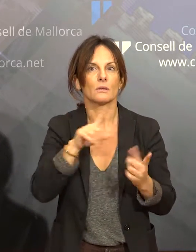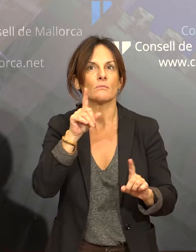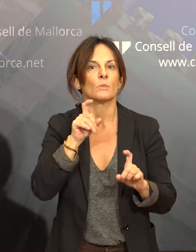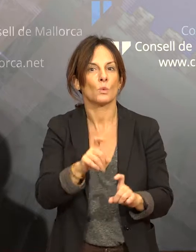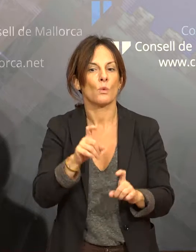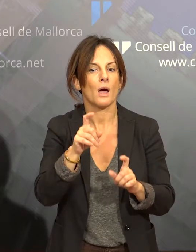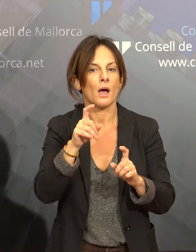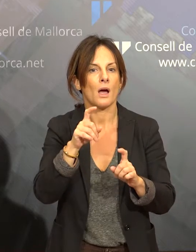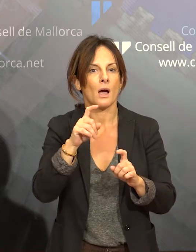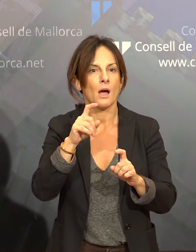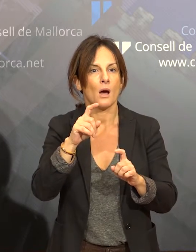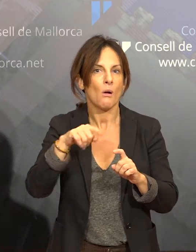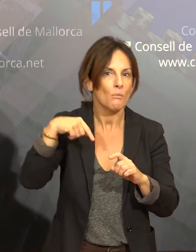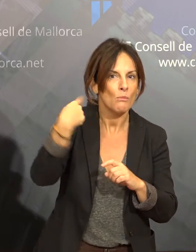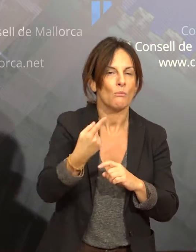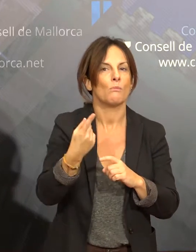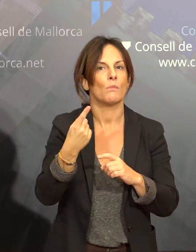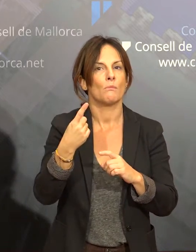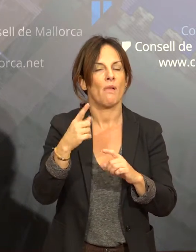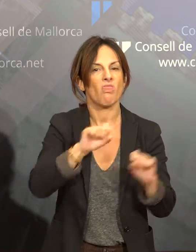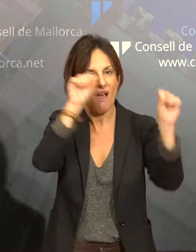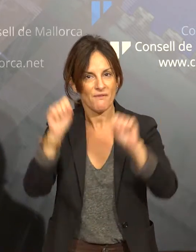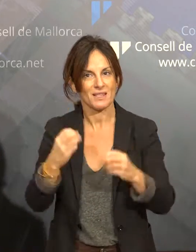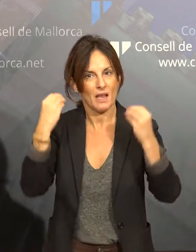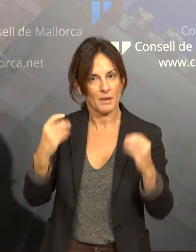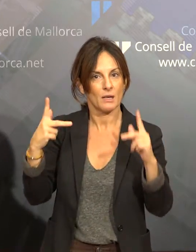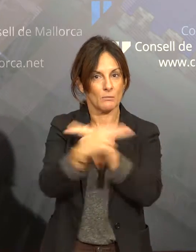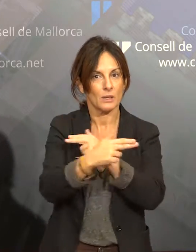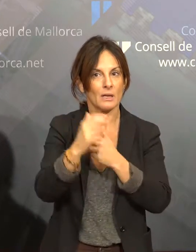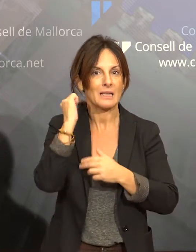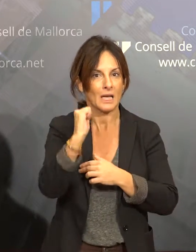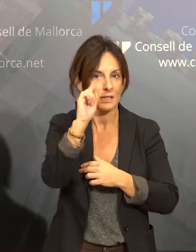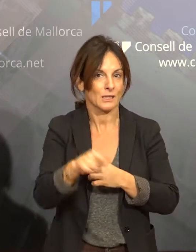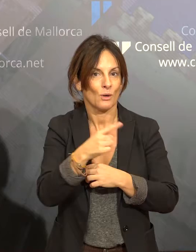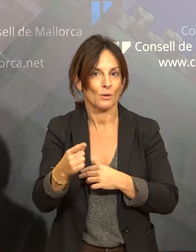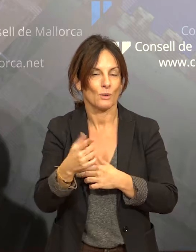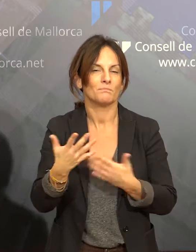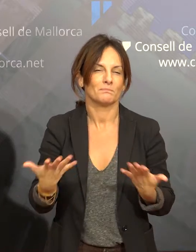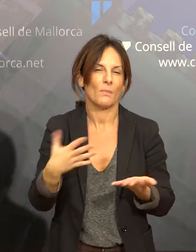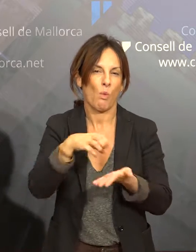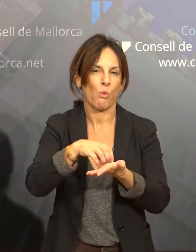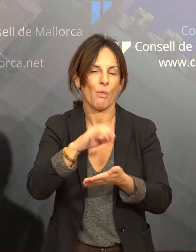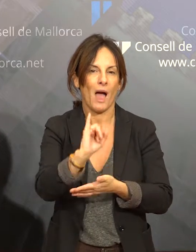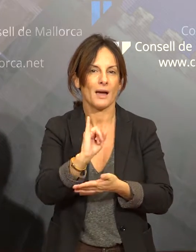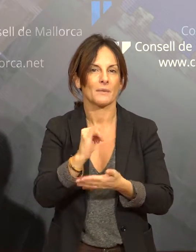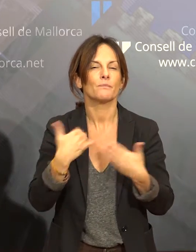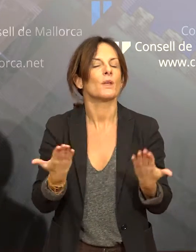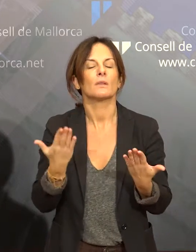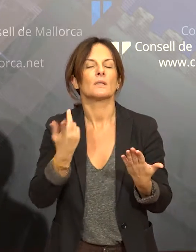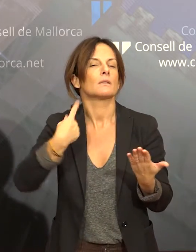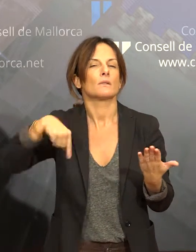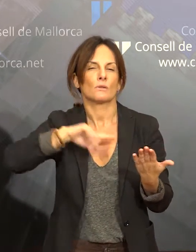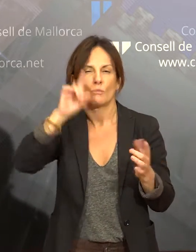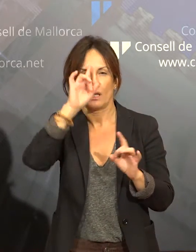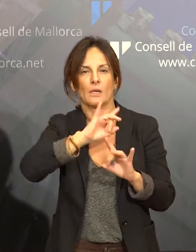que no llegue al asesinato. Entón, lo que nosaltres vemos, básicamente, és que falta prevenció,